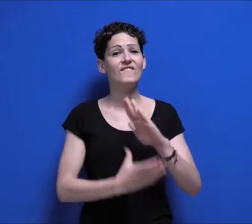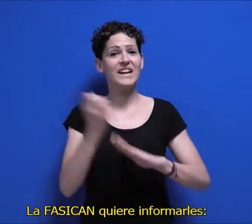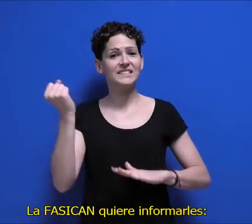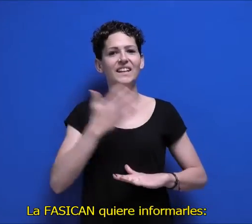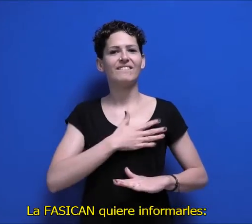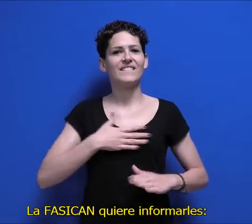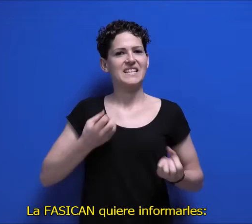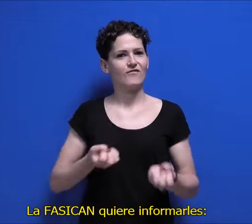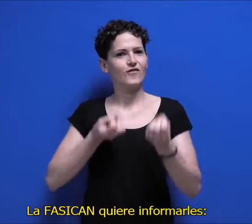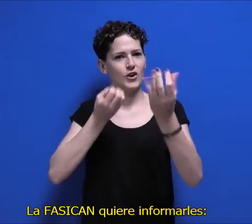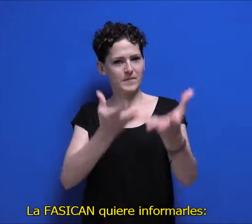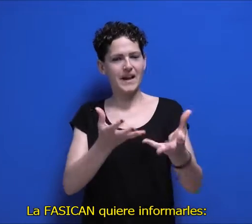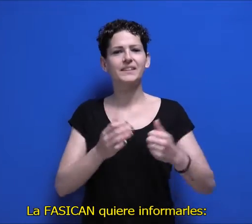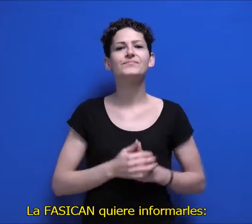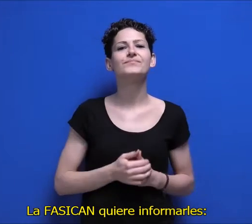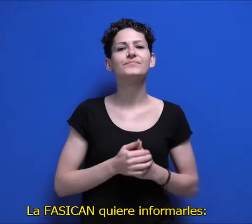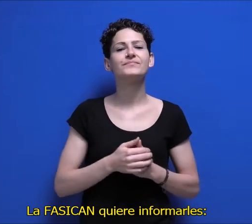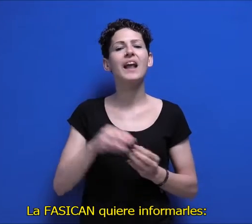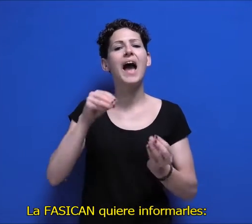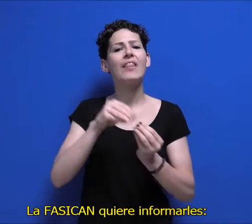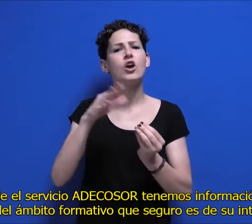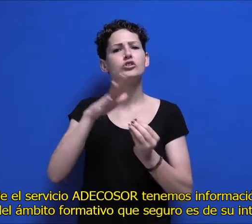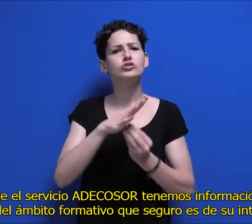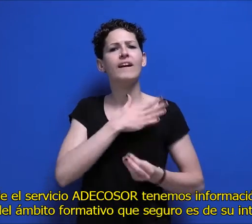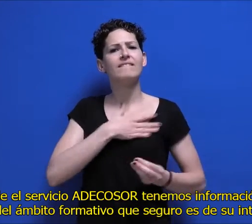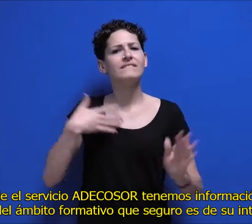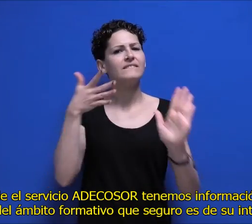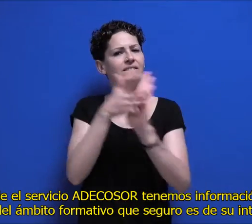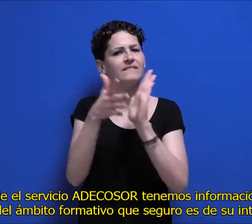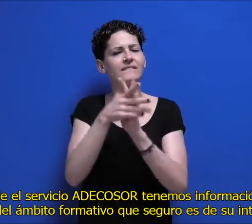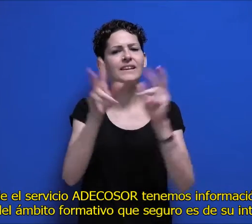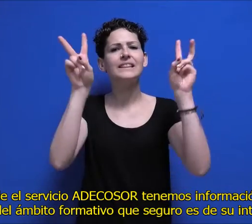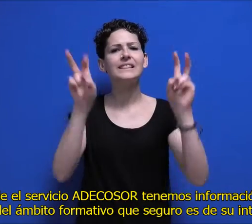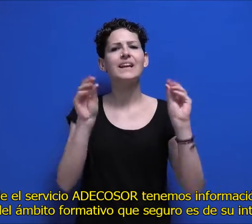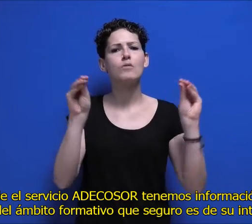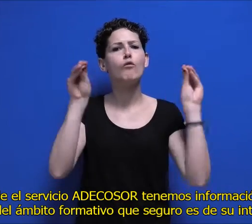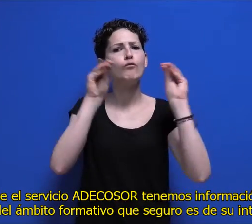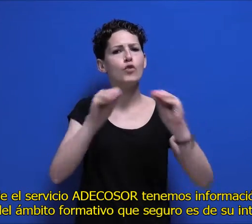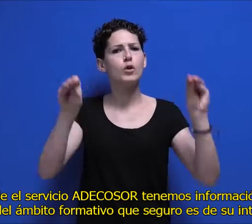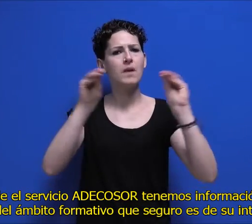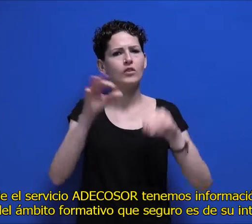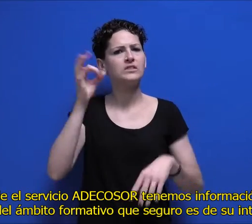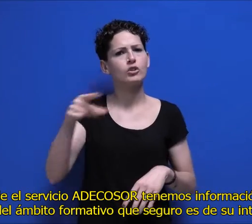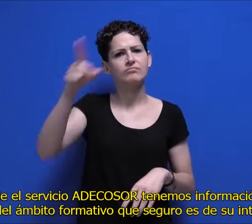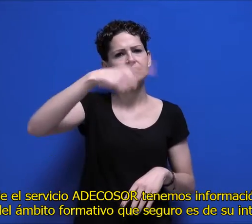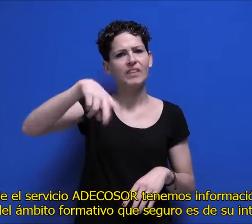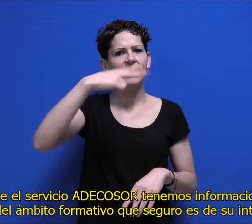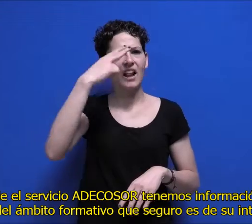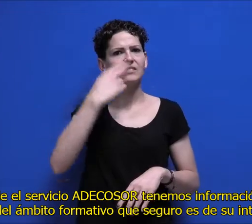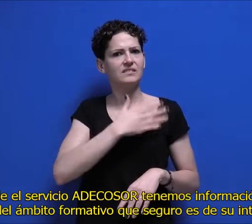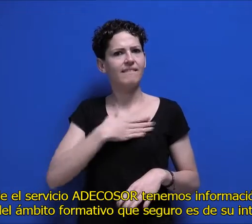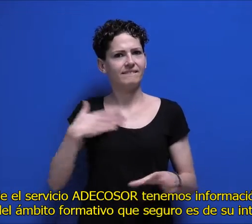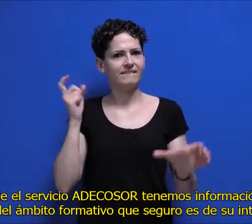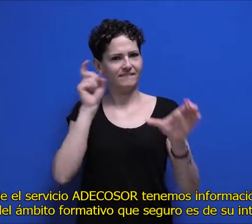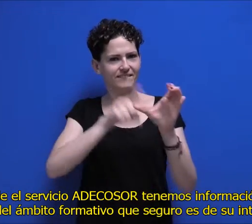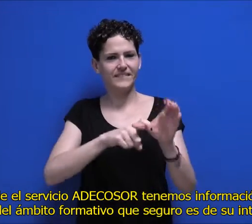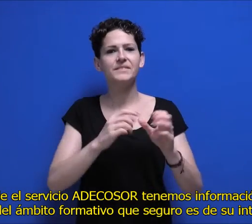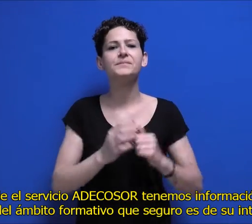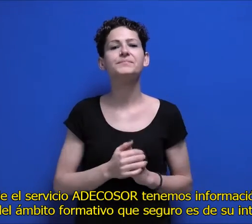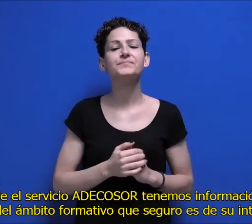La FASICAN quiere informarles. Desde el servicio de COSOR tenemos información acerca del ámbito formativo que seguro es de su